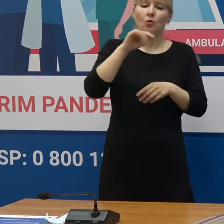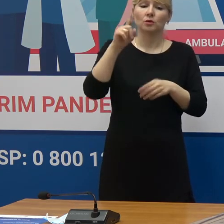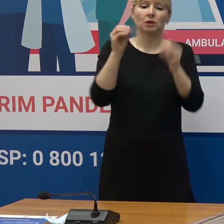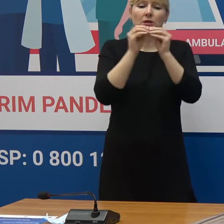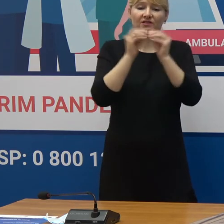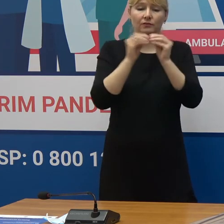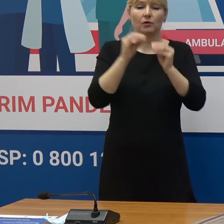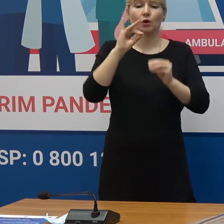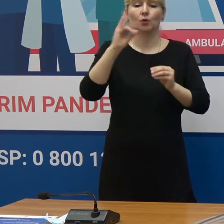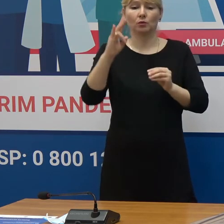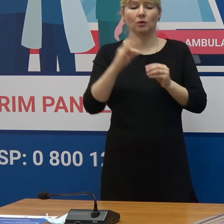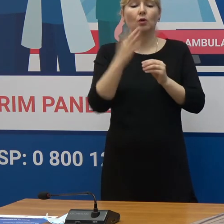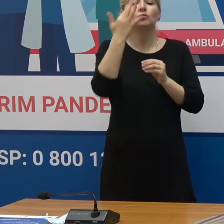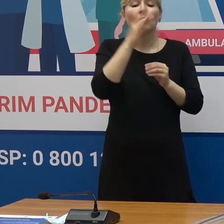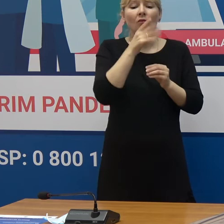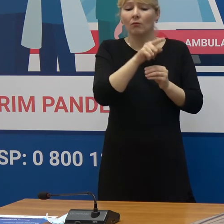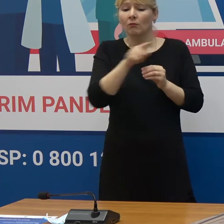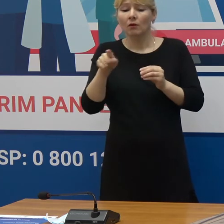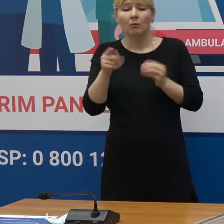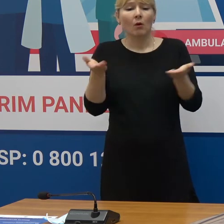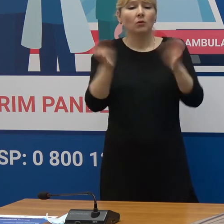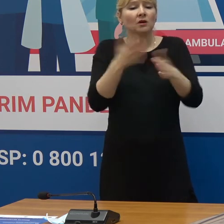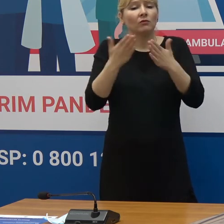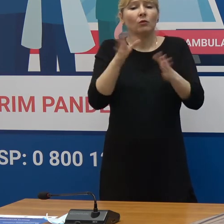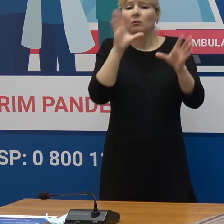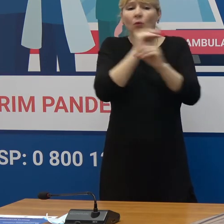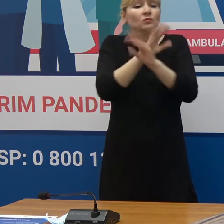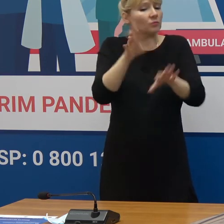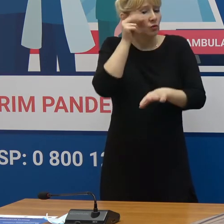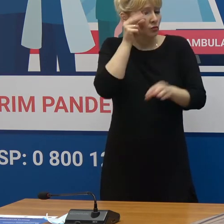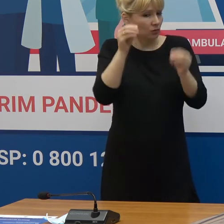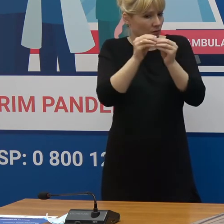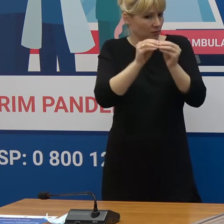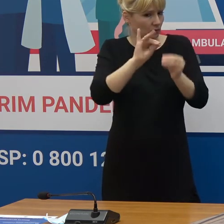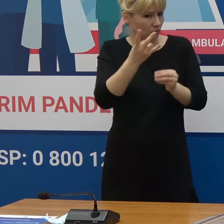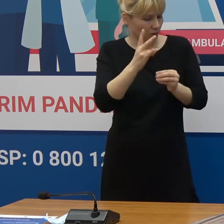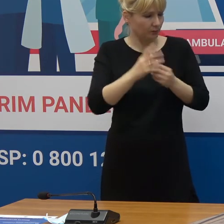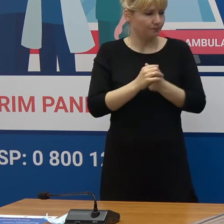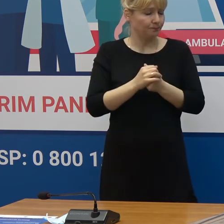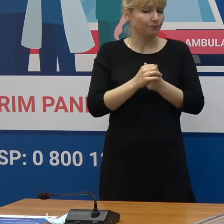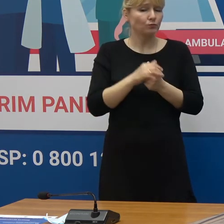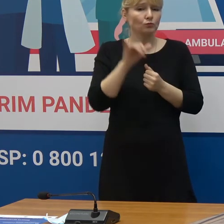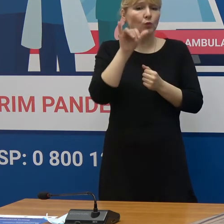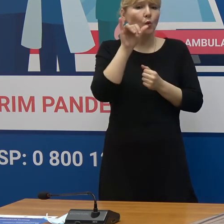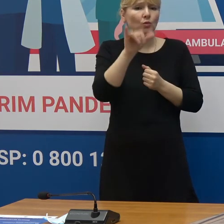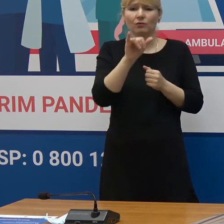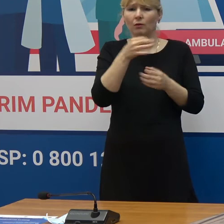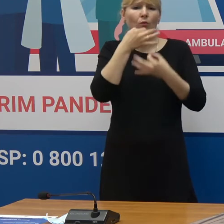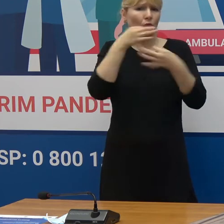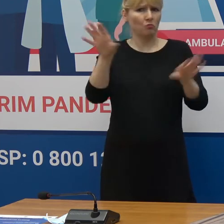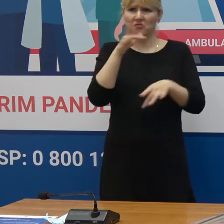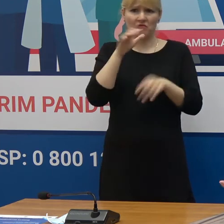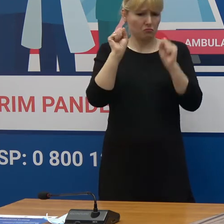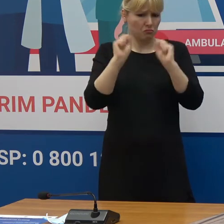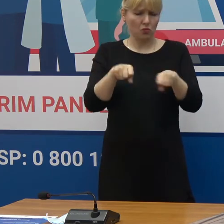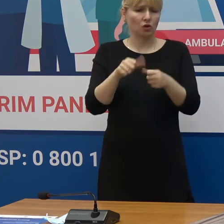posibilitate Câte zile are la timp pentru a veni să-și administrezi la doză? Deci el are timp nelimitat, cum s